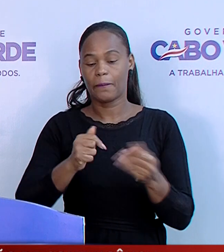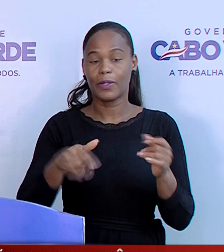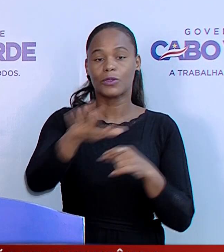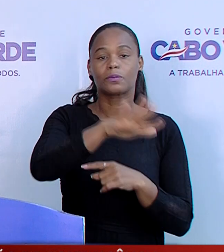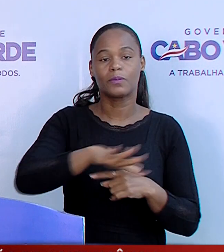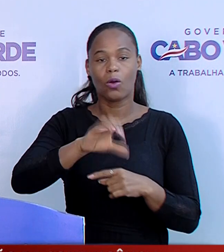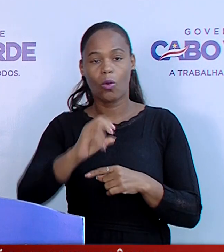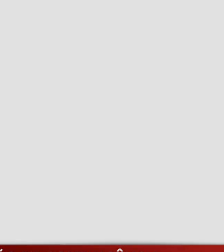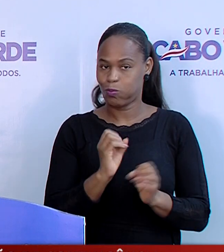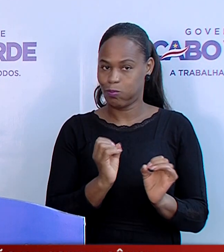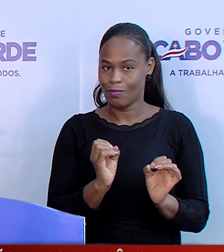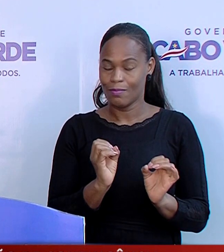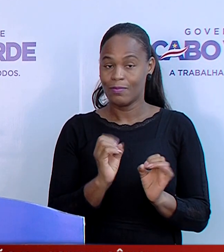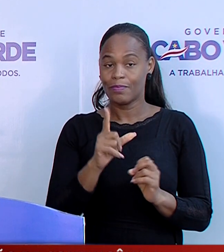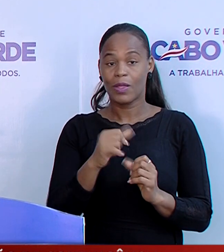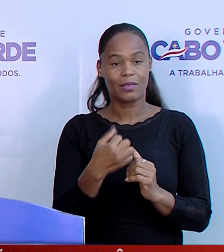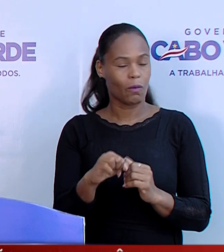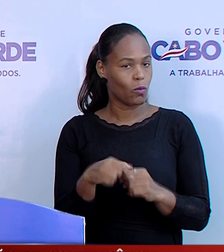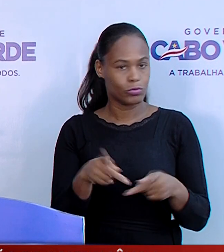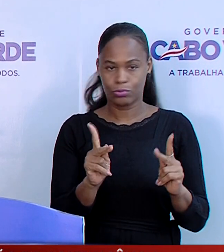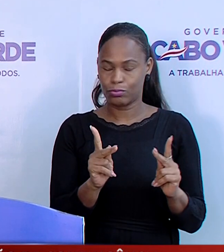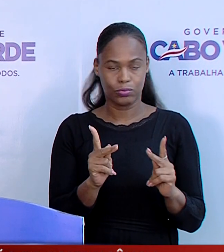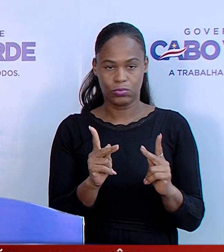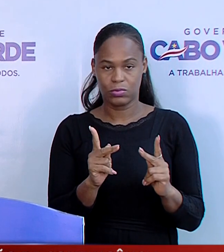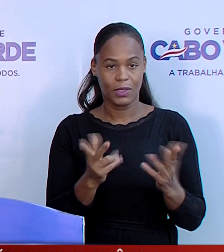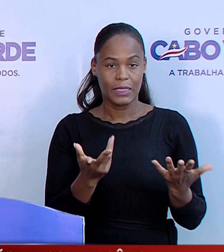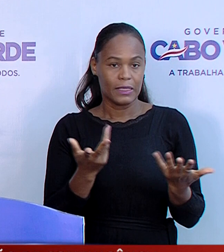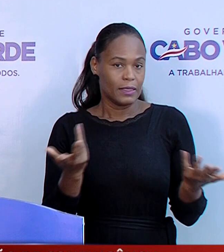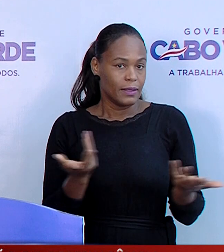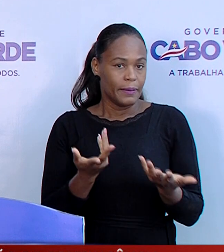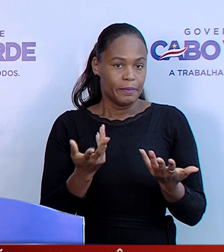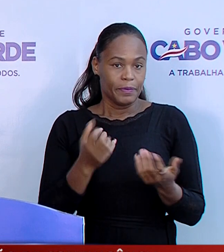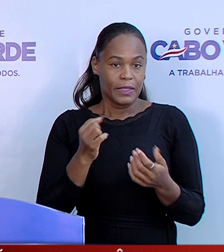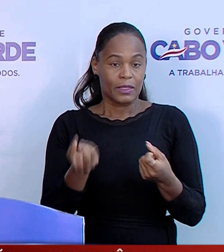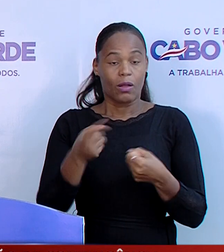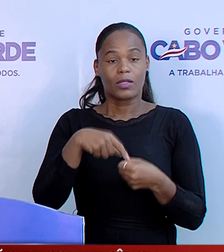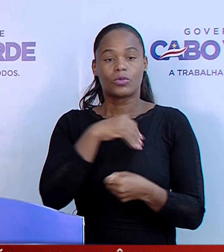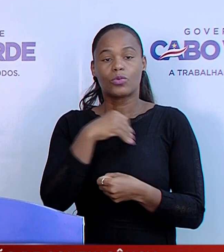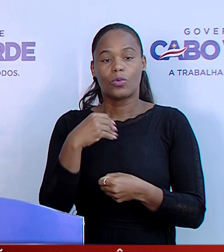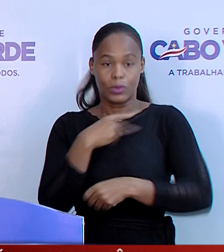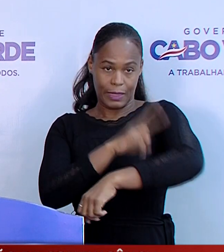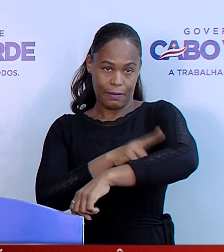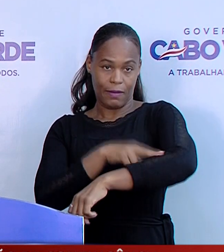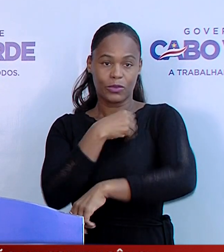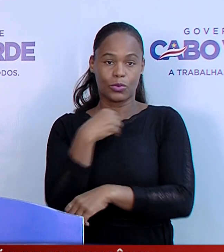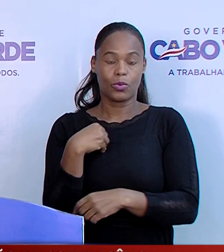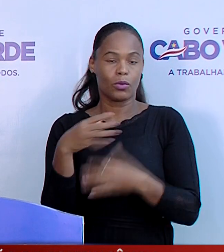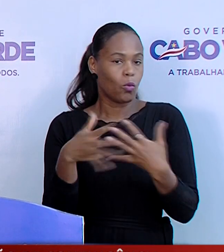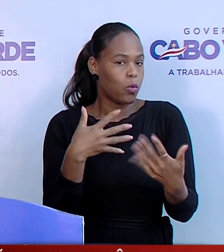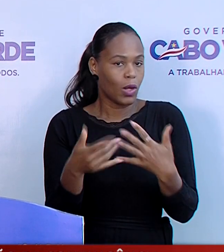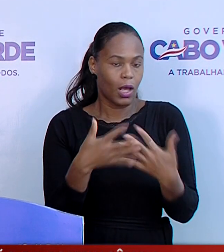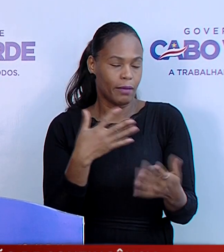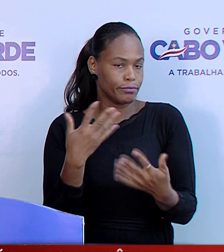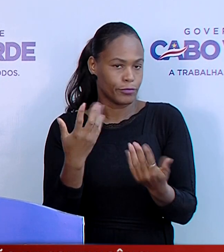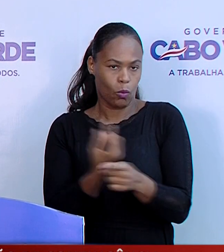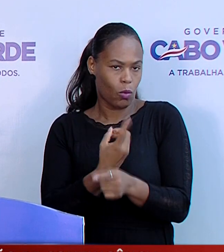ou instalações. Não serão autorizadas pelos delegados de saúde qualquer realização de